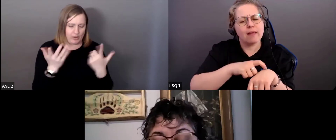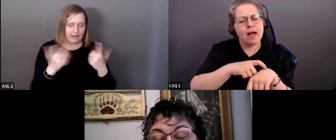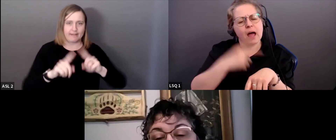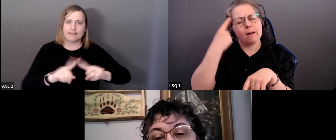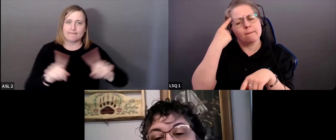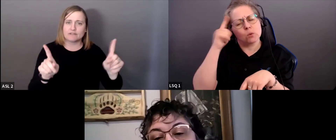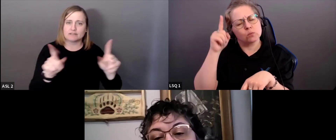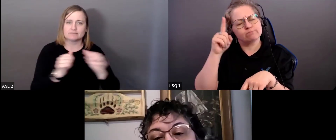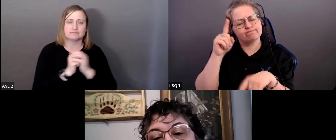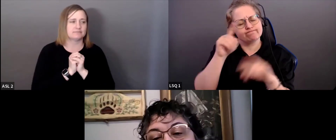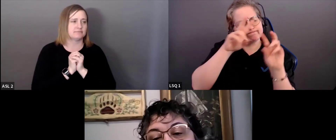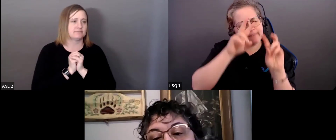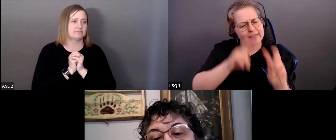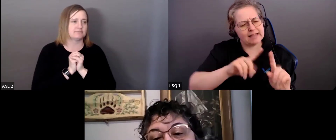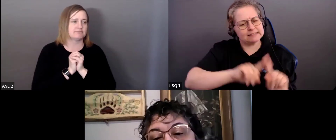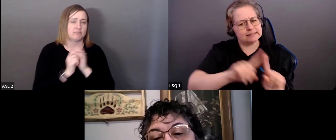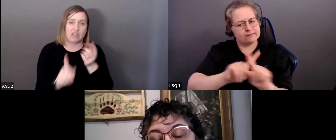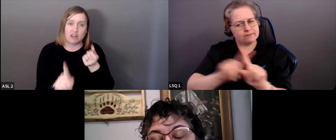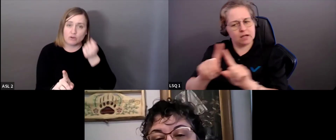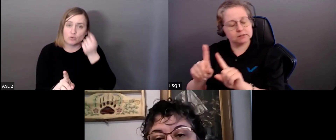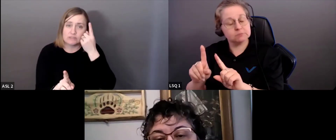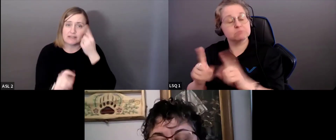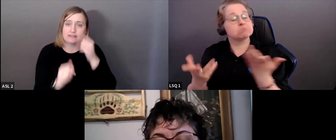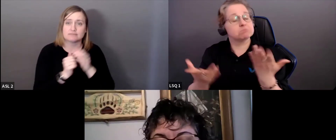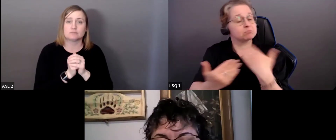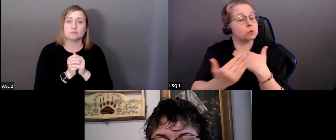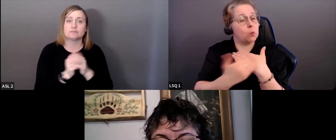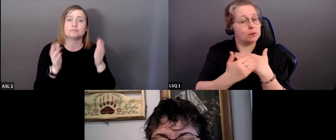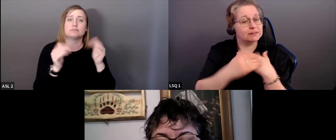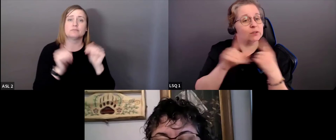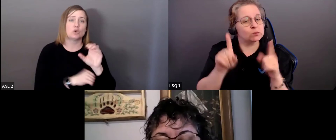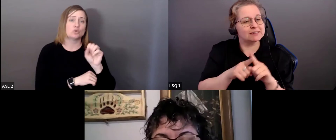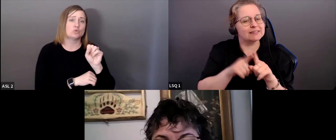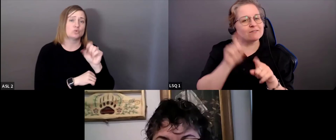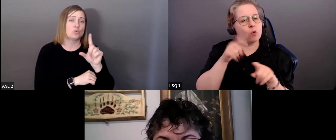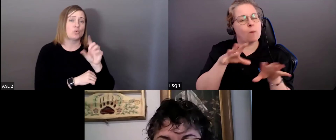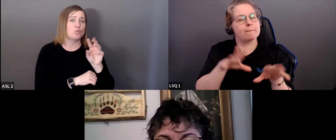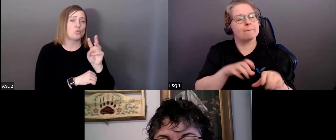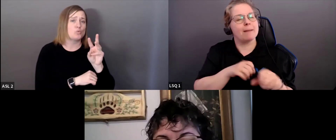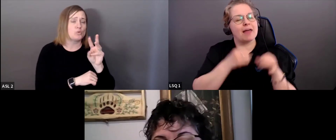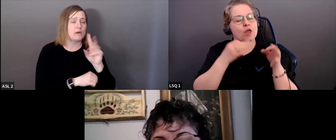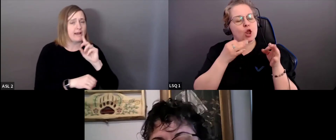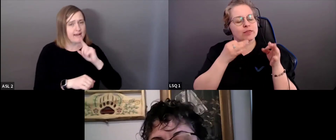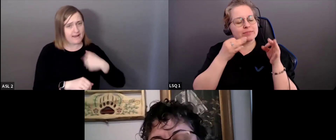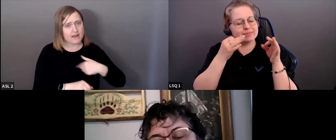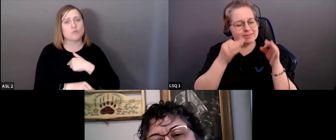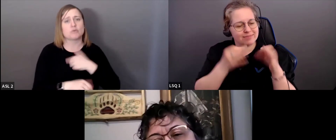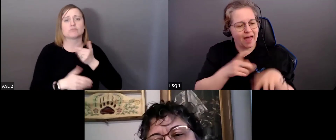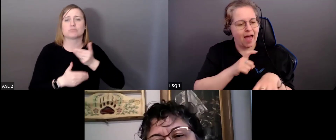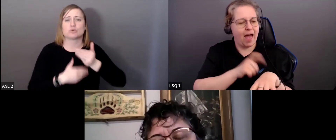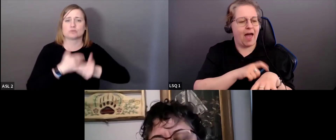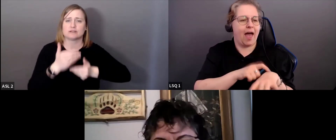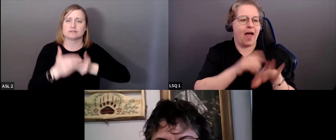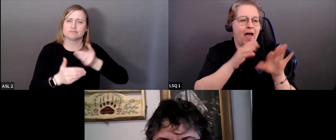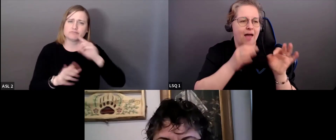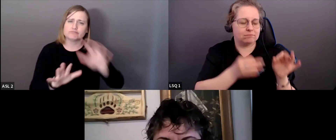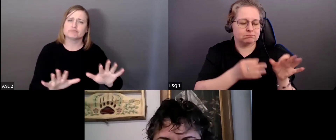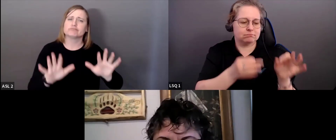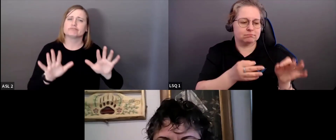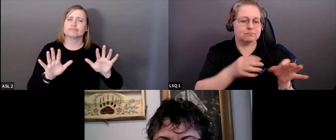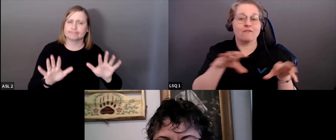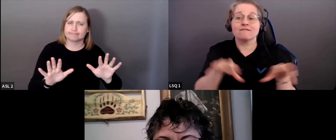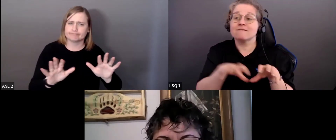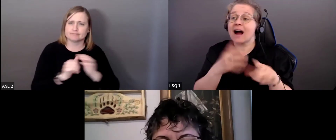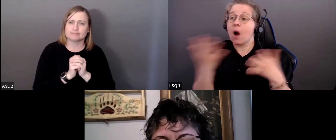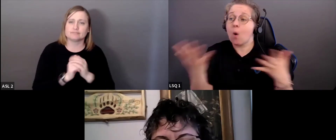différences. Vous avez recommandé qu'on ralentisse le rythme de ce qu'on fait.